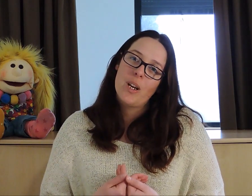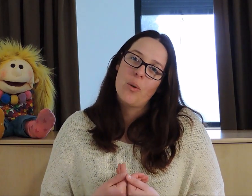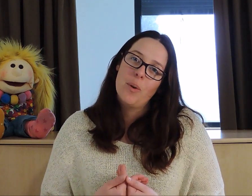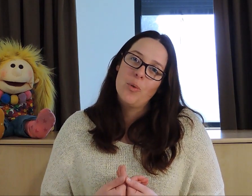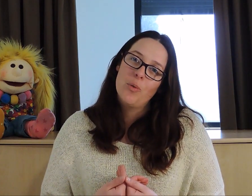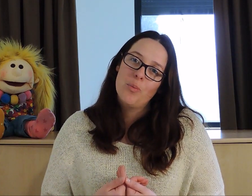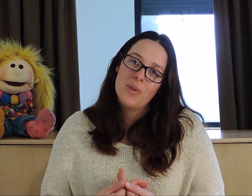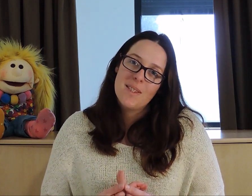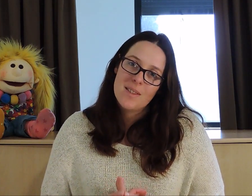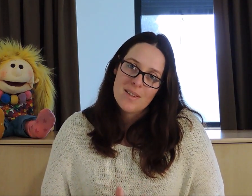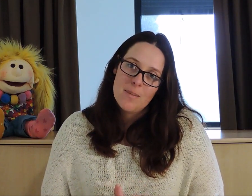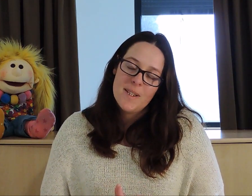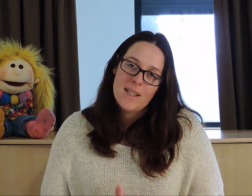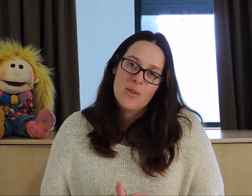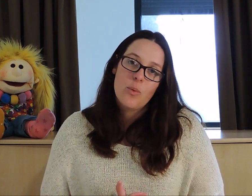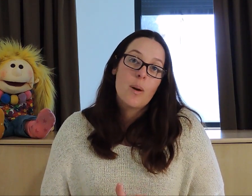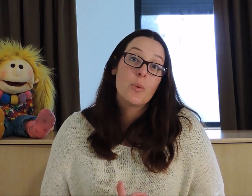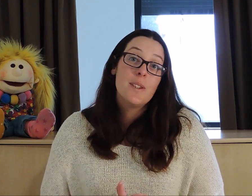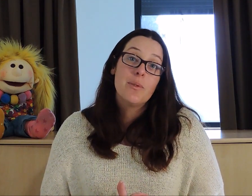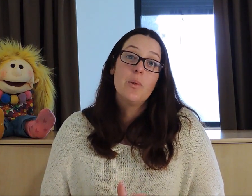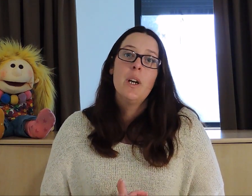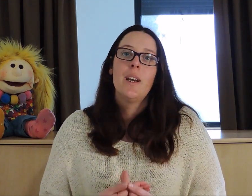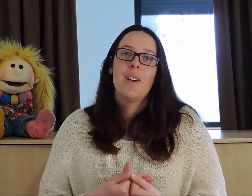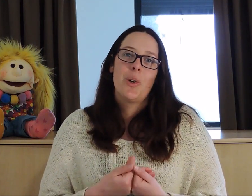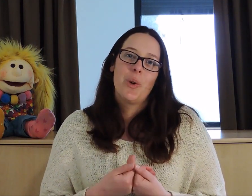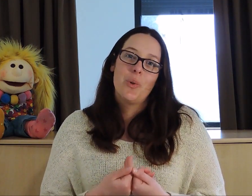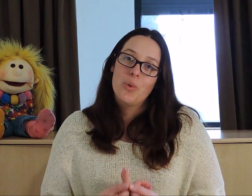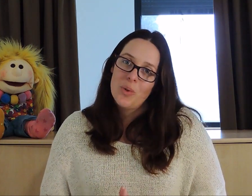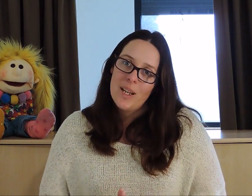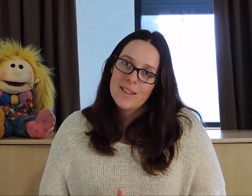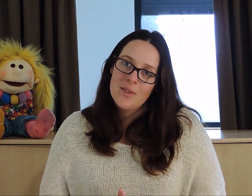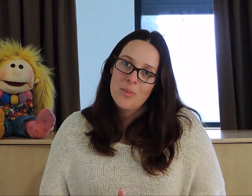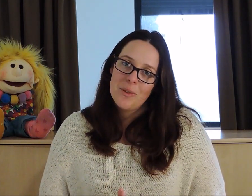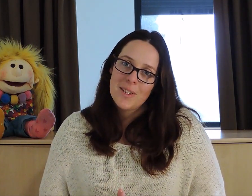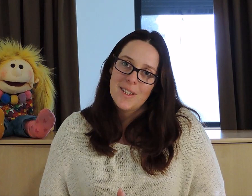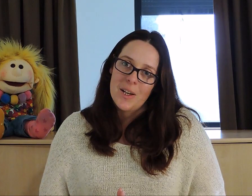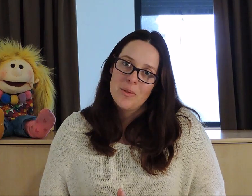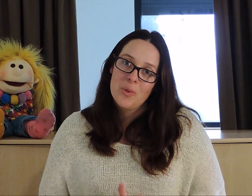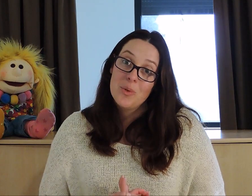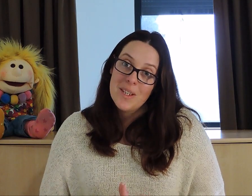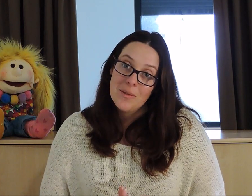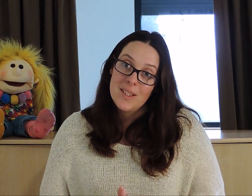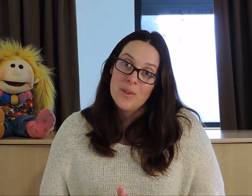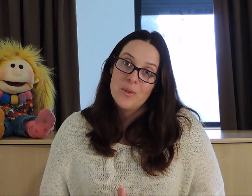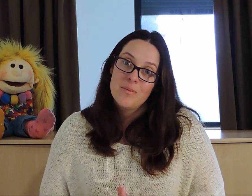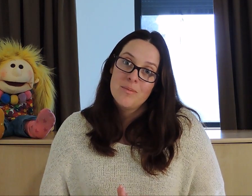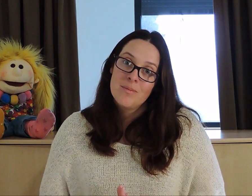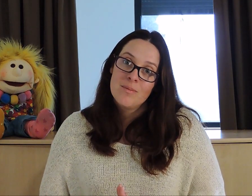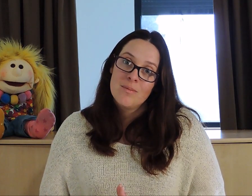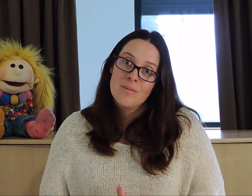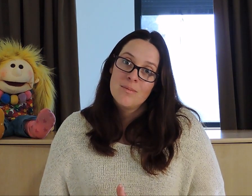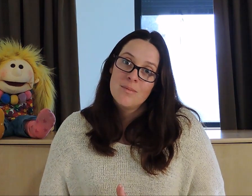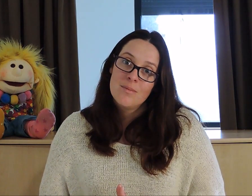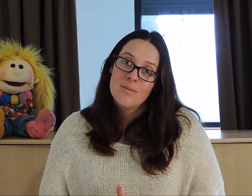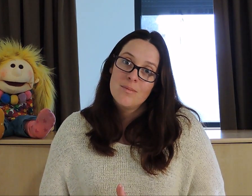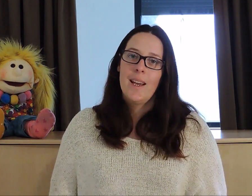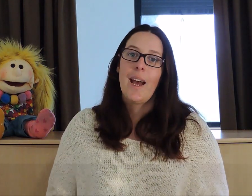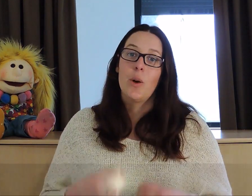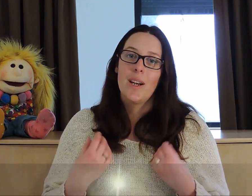de faire quand même une petite sensibilisation à mon niveau autour de la trisomie 21. D'où cette vidéo. Alors